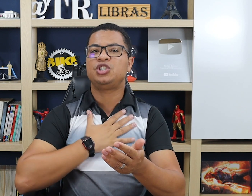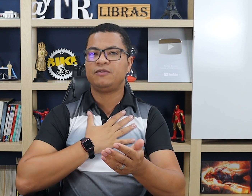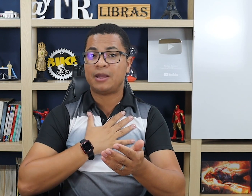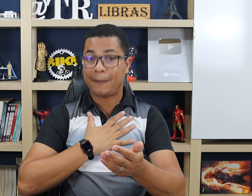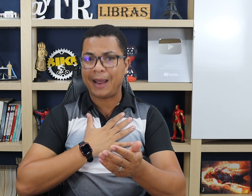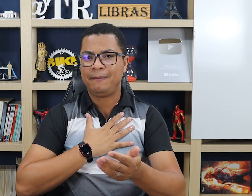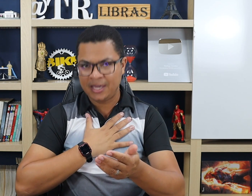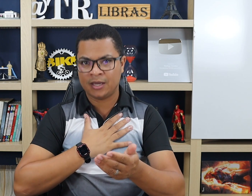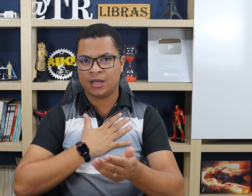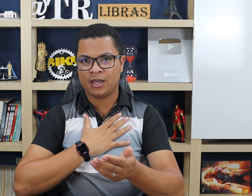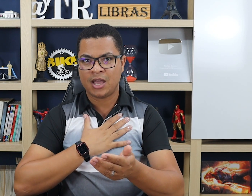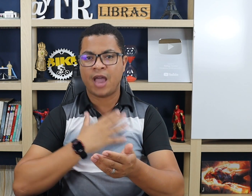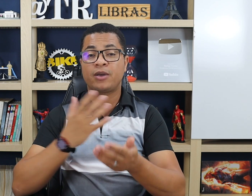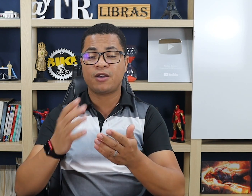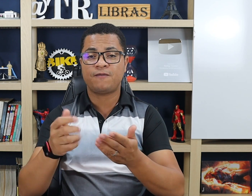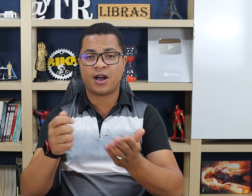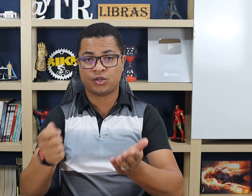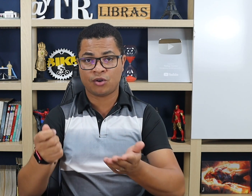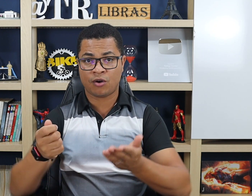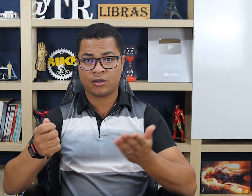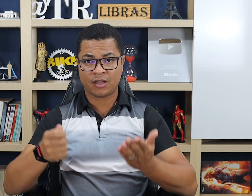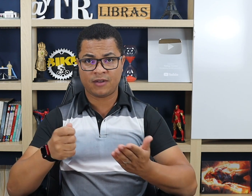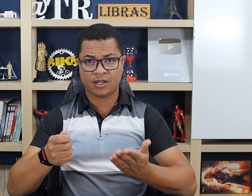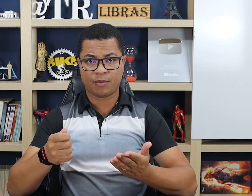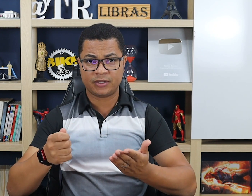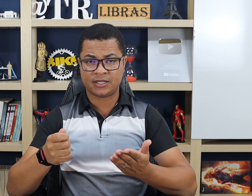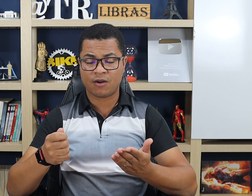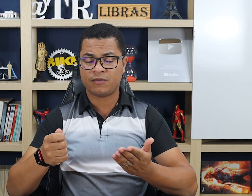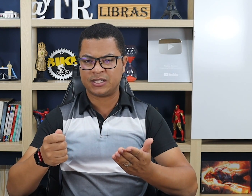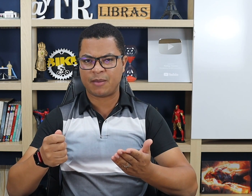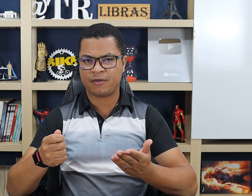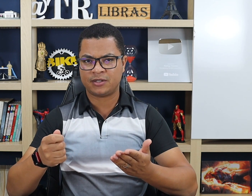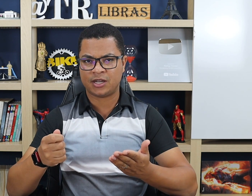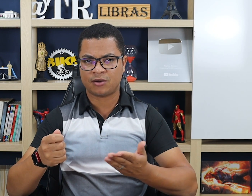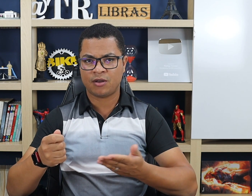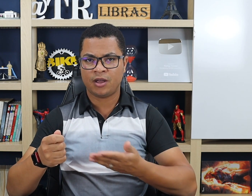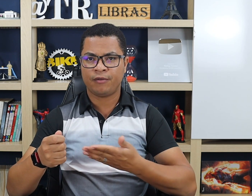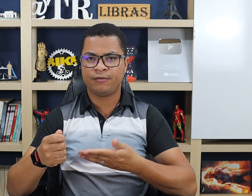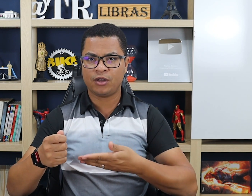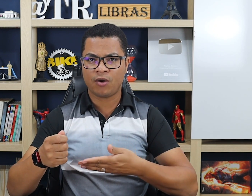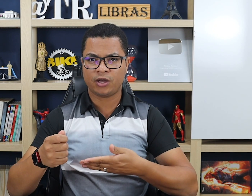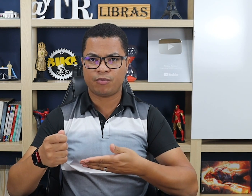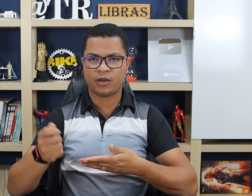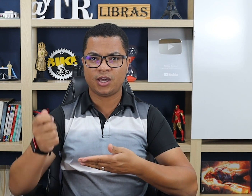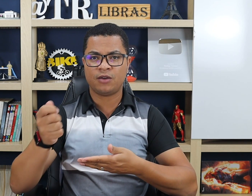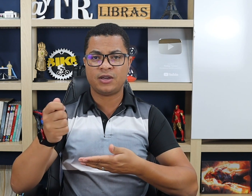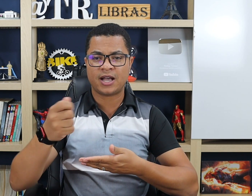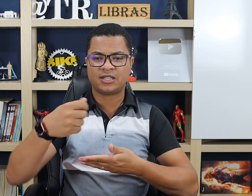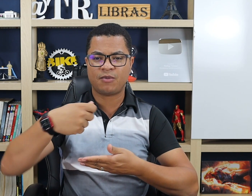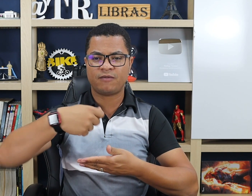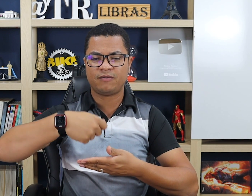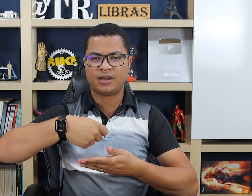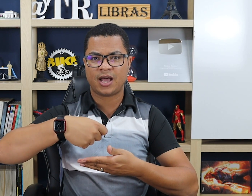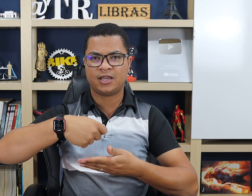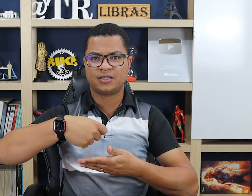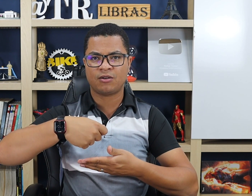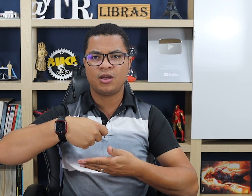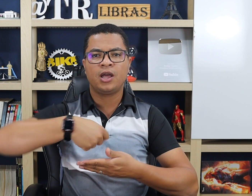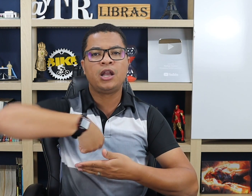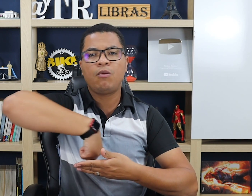dívida para mim, aí o que eu faço, ó? Está vendo aqui a posição? Vou ensinar para vocês, ó. Virou aqui um pouquinho, e essa mão vai virar aqui assim, Não